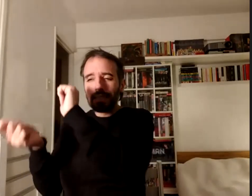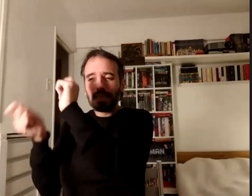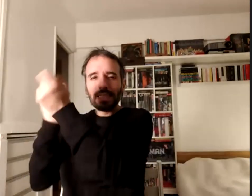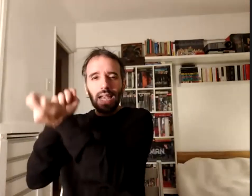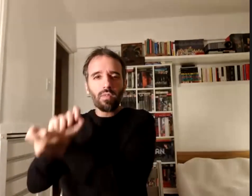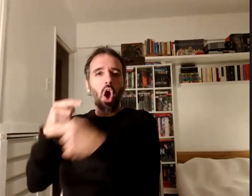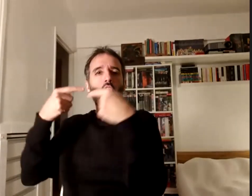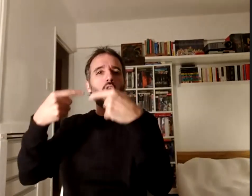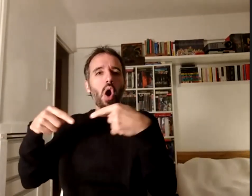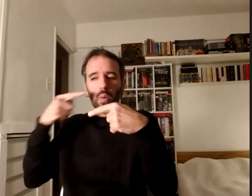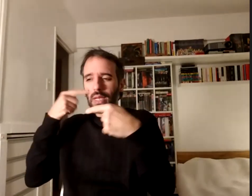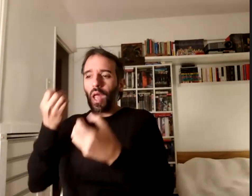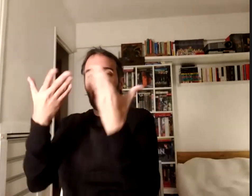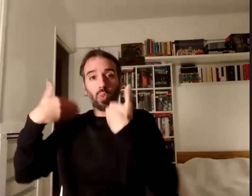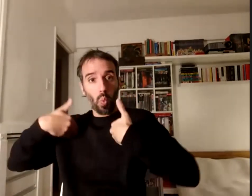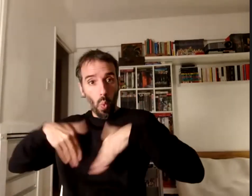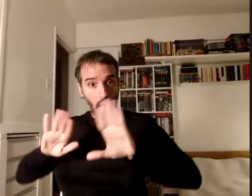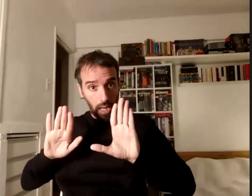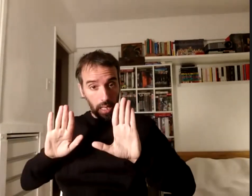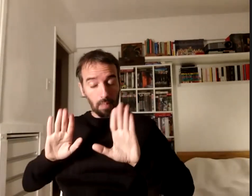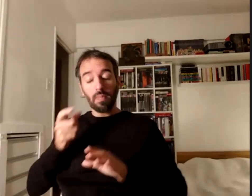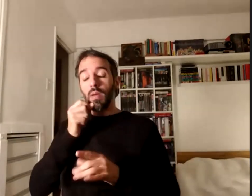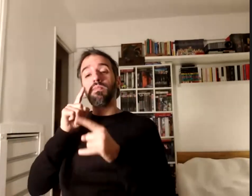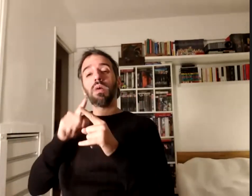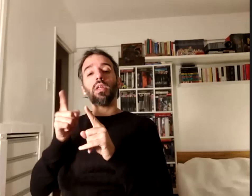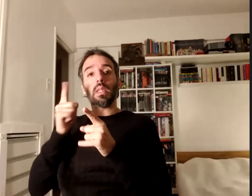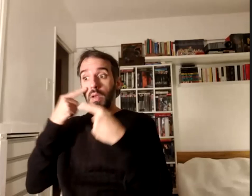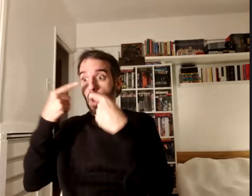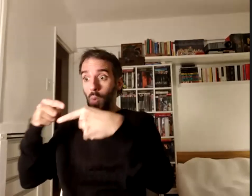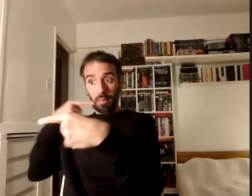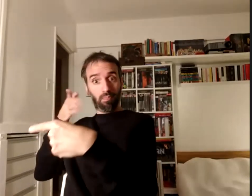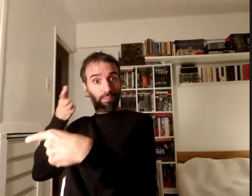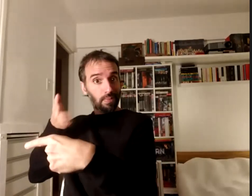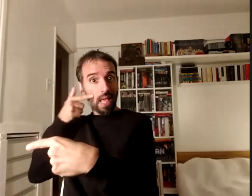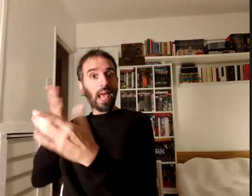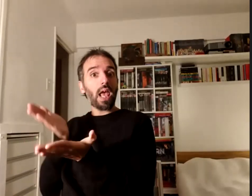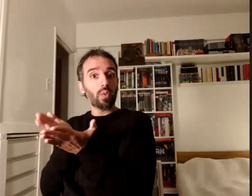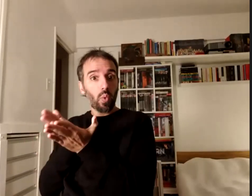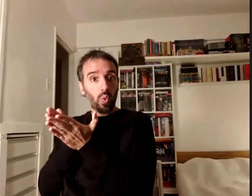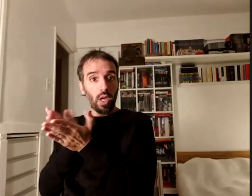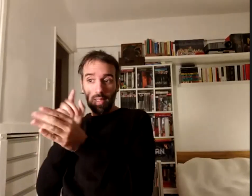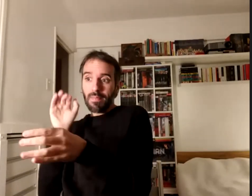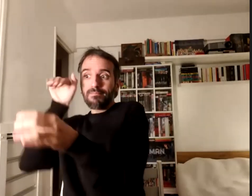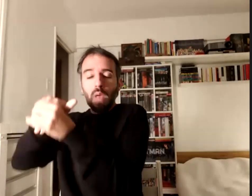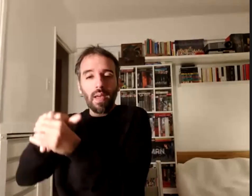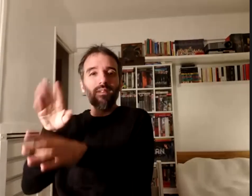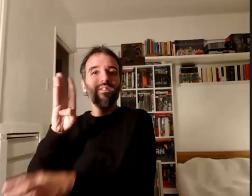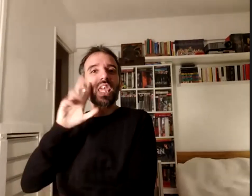la naturaleza y por lo tanto un objeto de estudio y de intervención de la biomedicina está asociada a estas